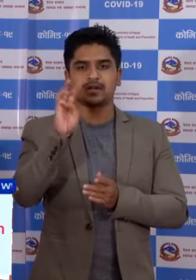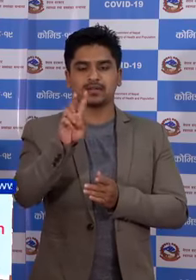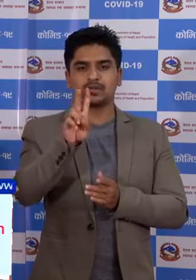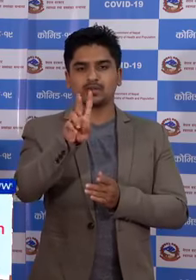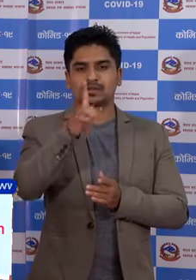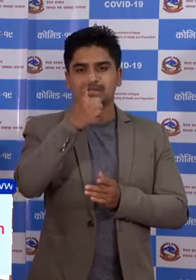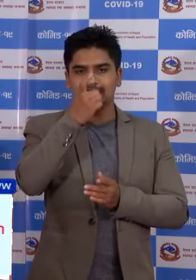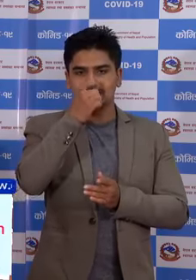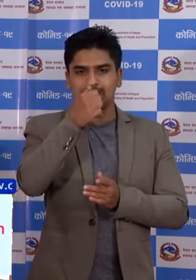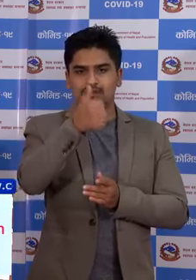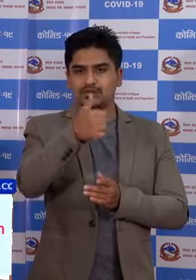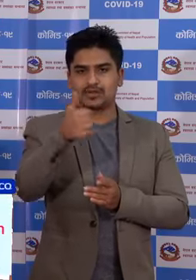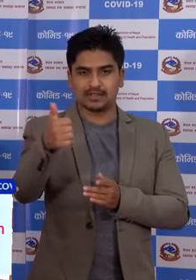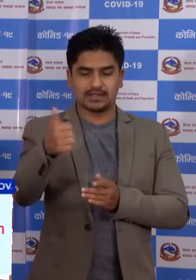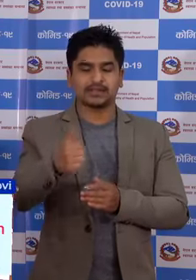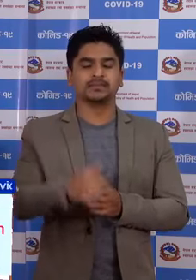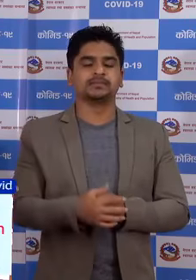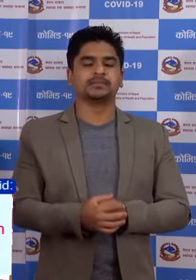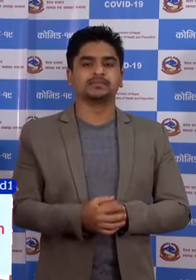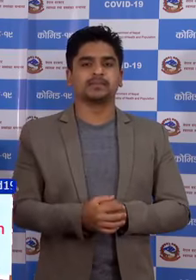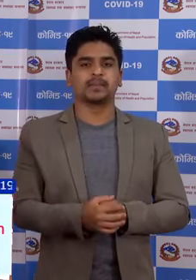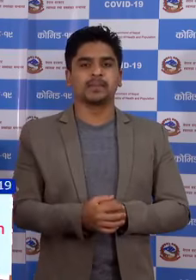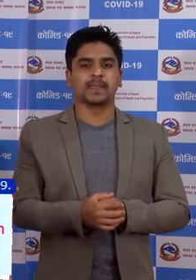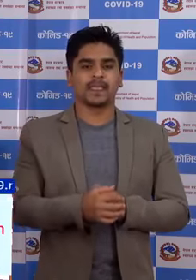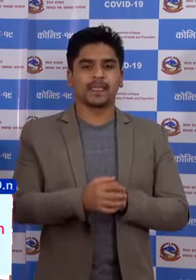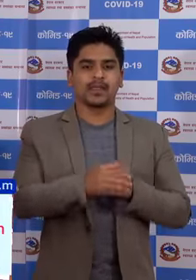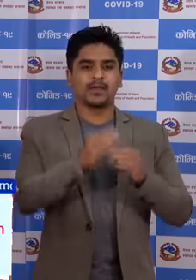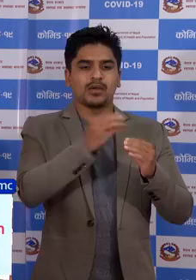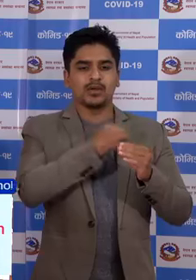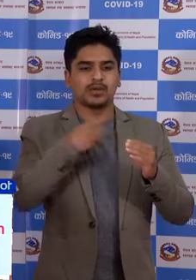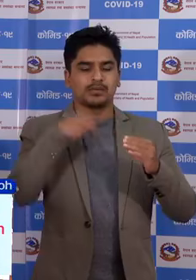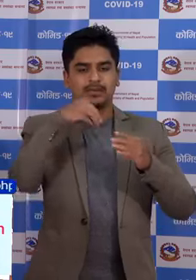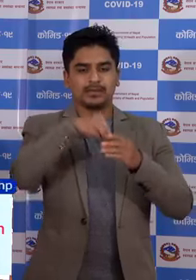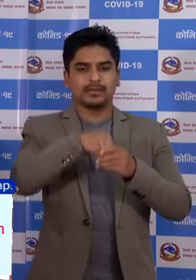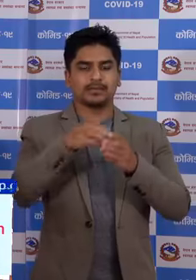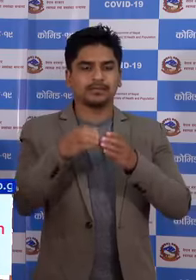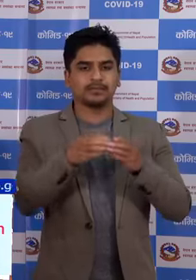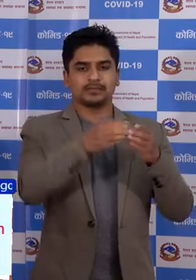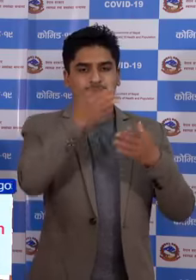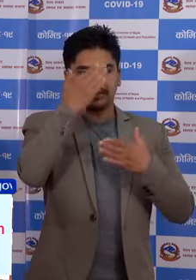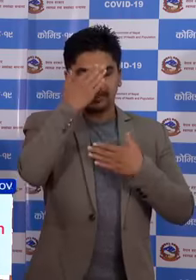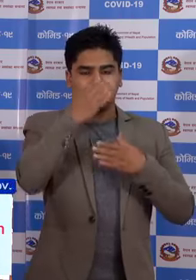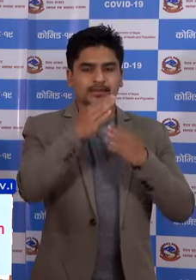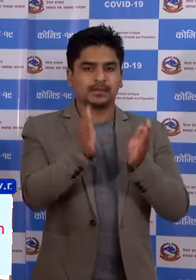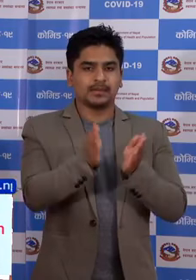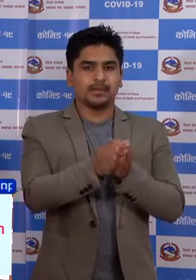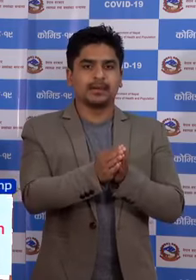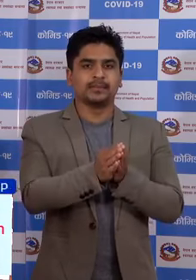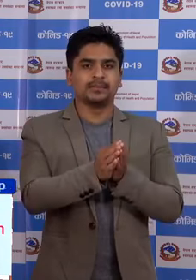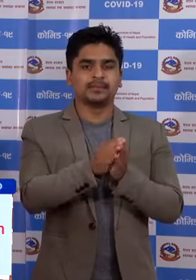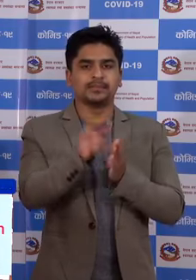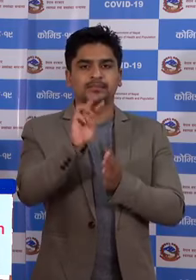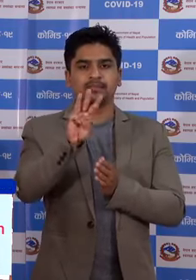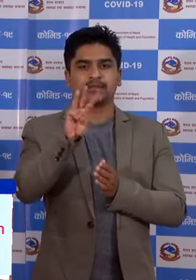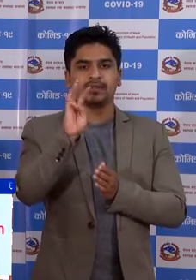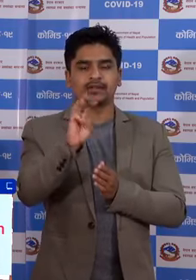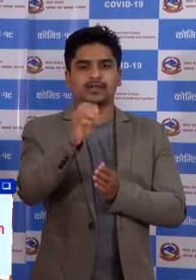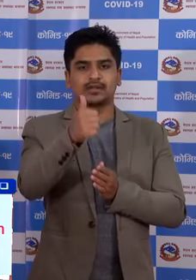दुई से 660 आइसोलेशन मां रहेका संक्रवित अरू जम्मां 3